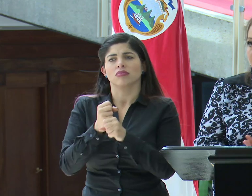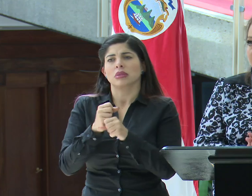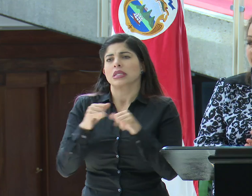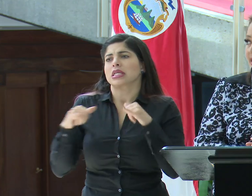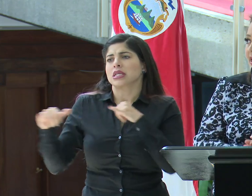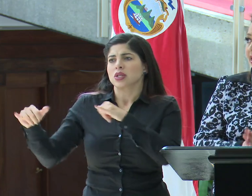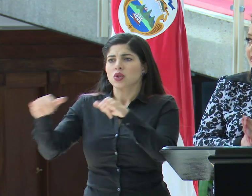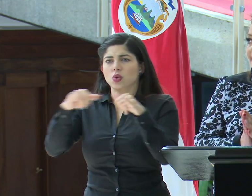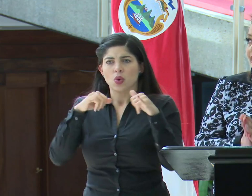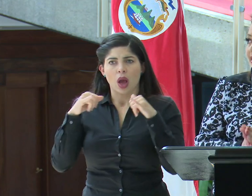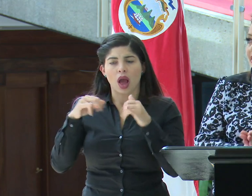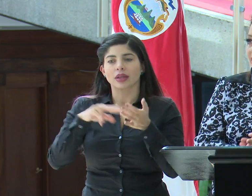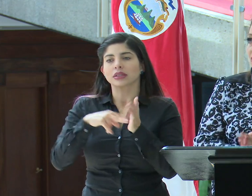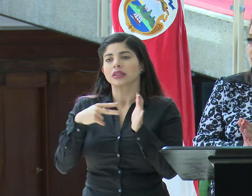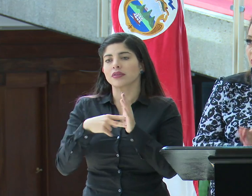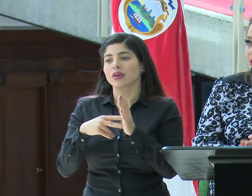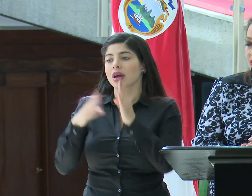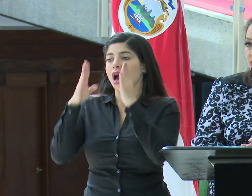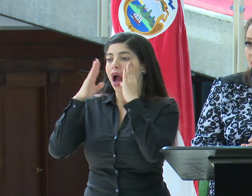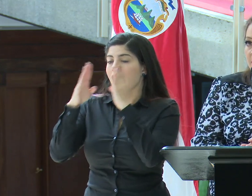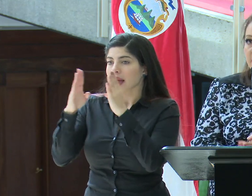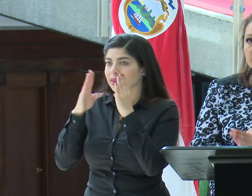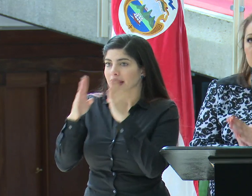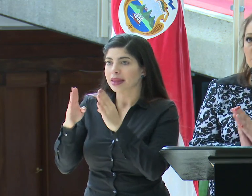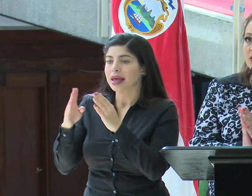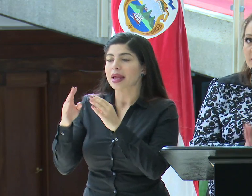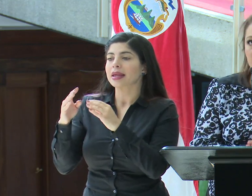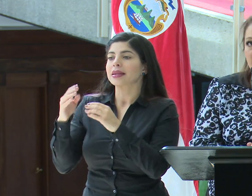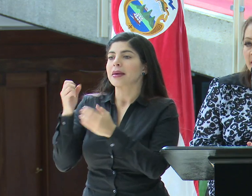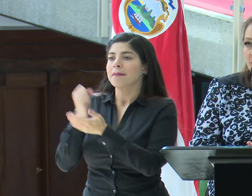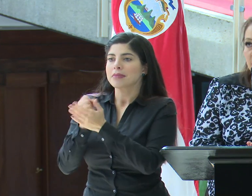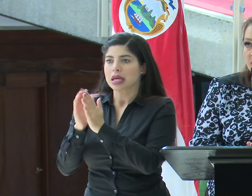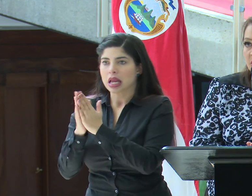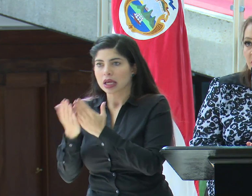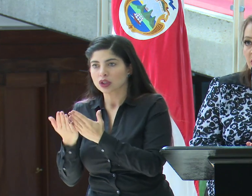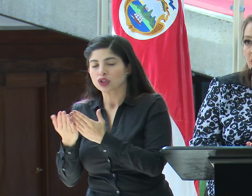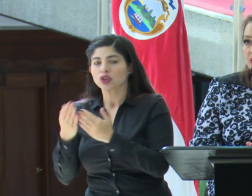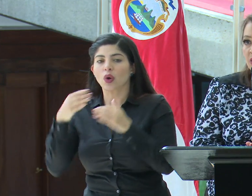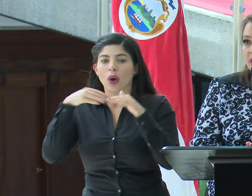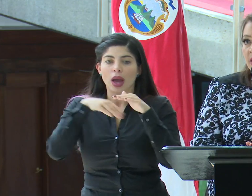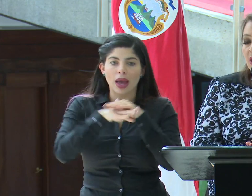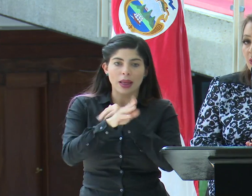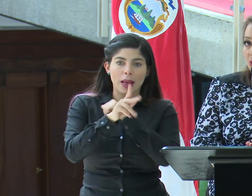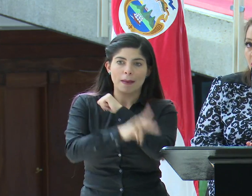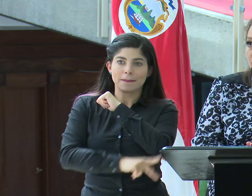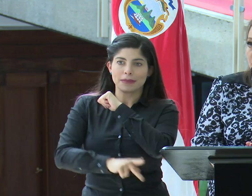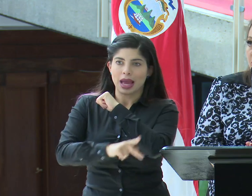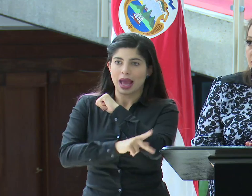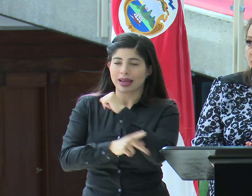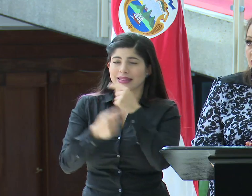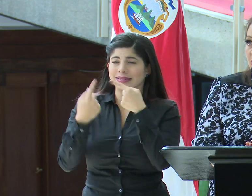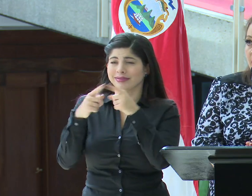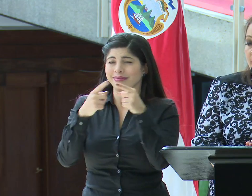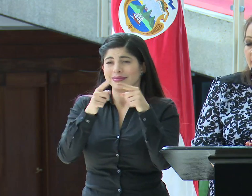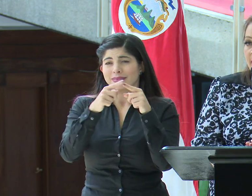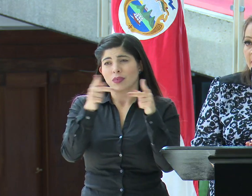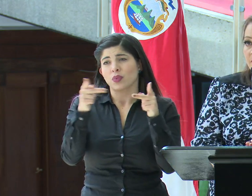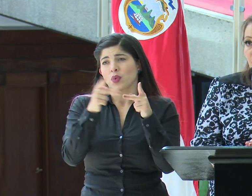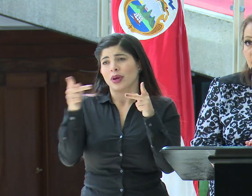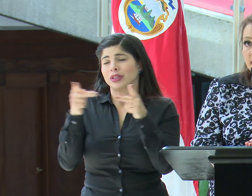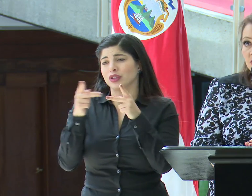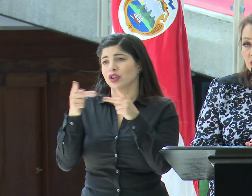iguales, es decir, se están atendiendo los puestos migratorios, está atendiendo ingresos al territorio nacional por todos los puestos